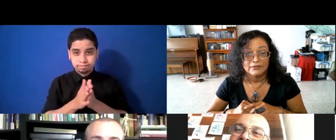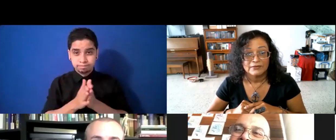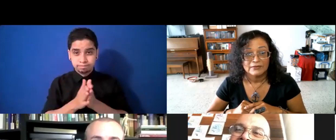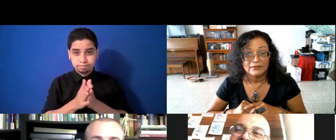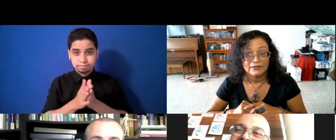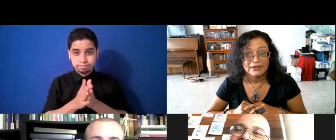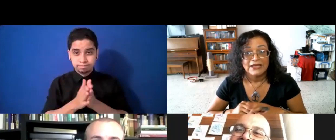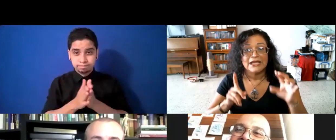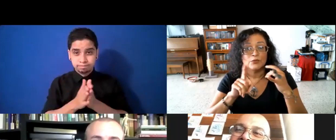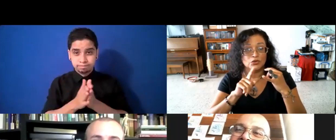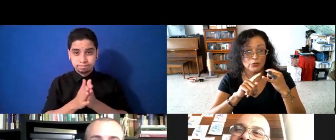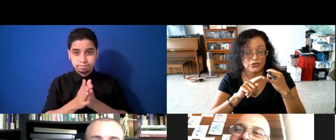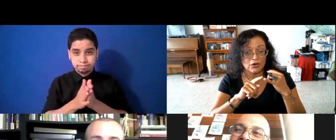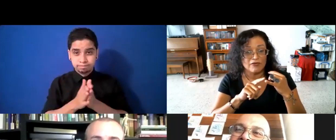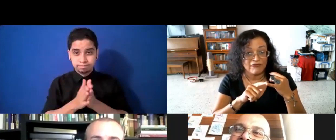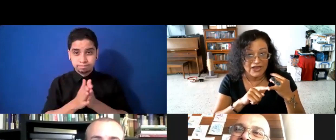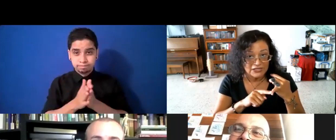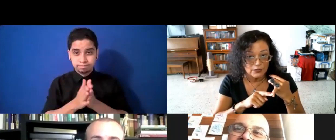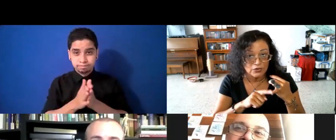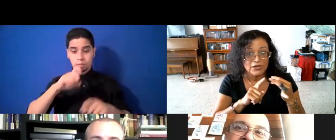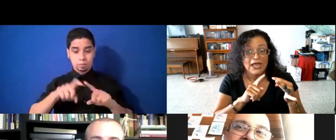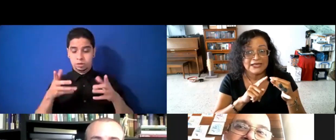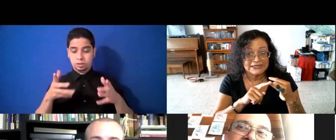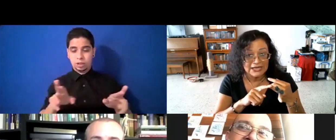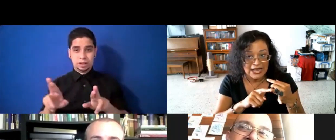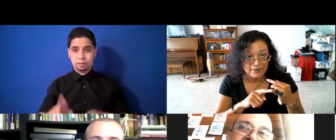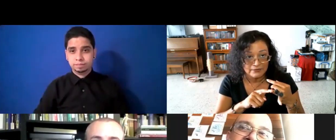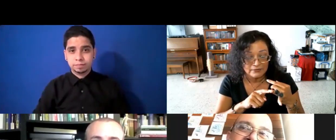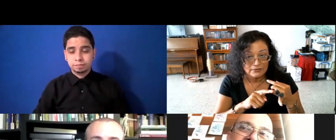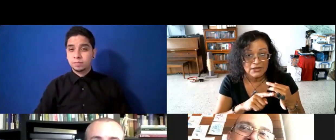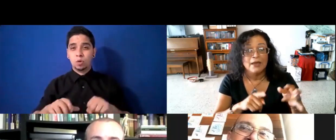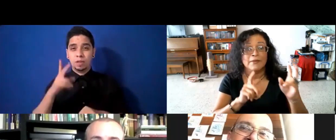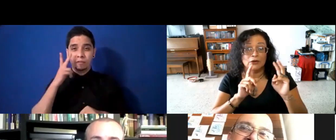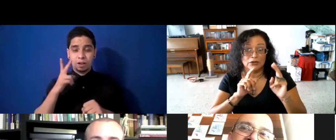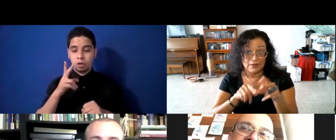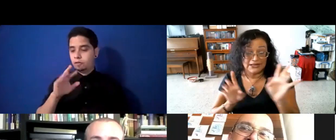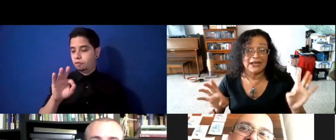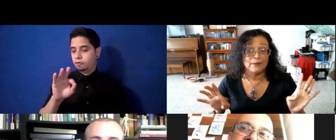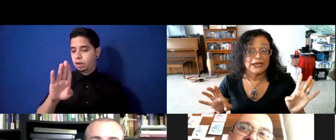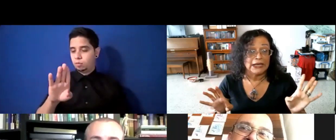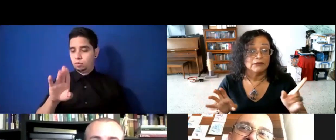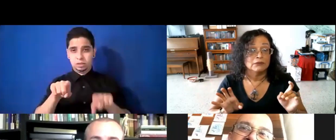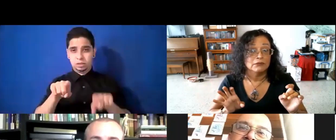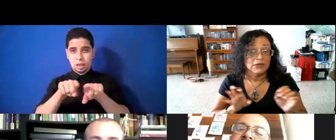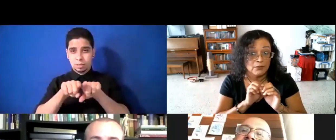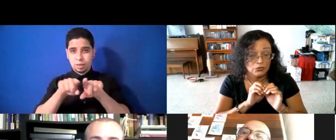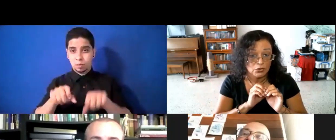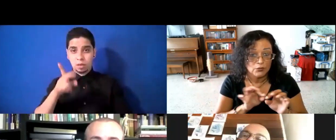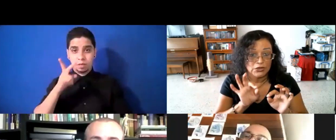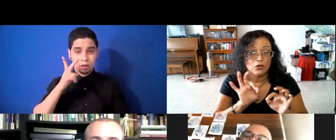está corriendo. Y es el mundo de muñecos en Facebook, en Instagram, pero también tiene la página. Exacto,